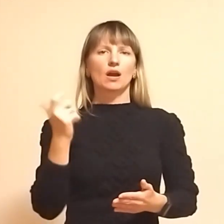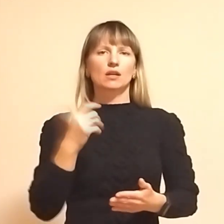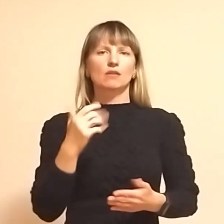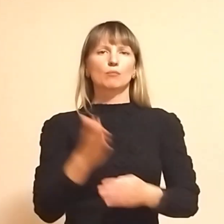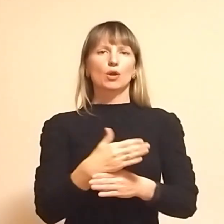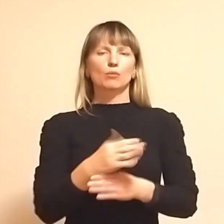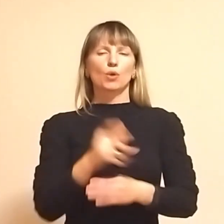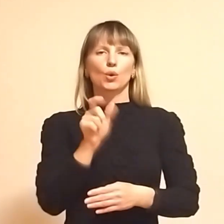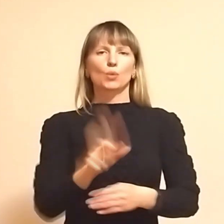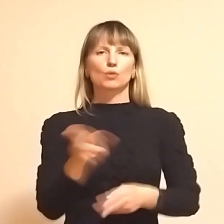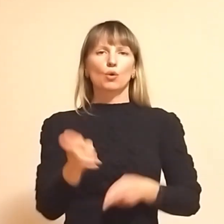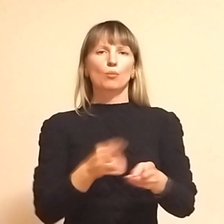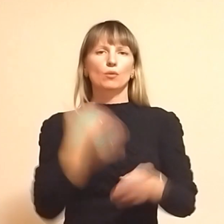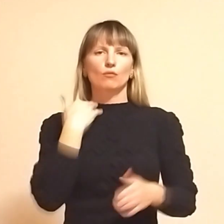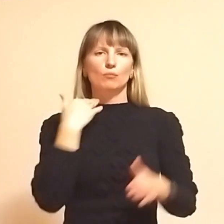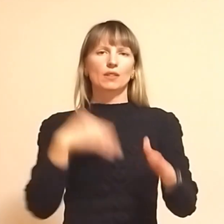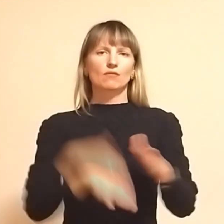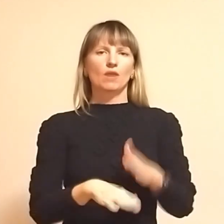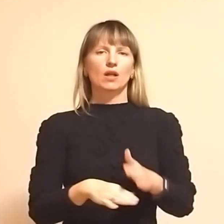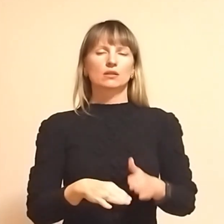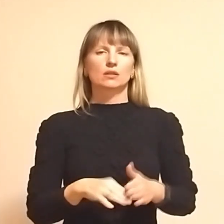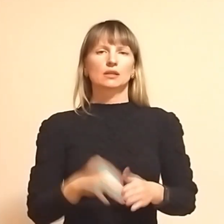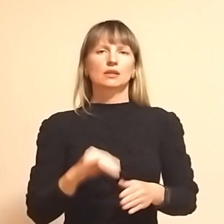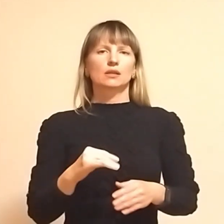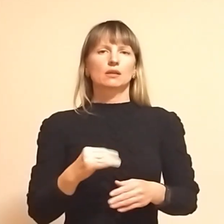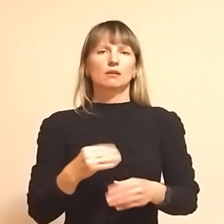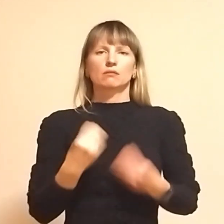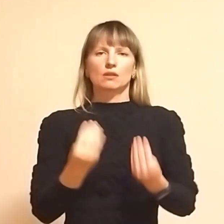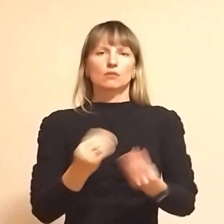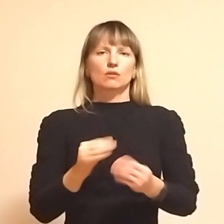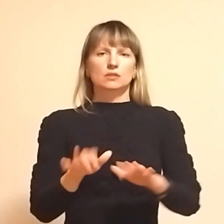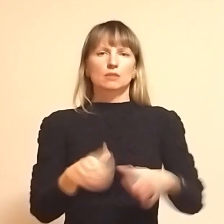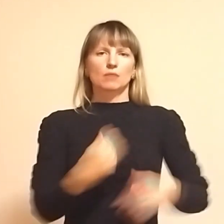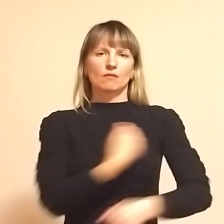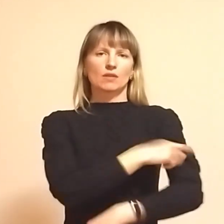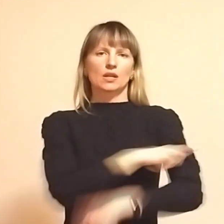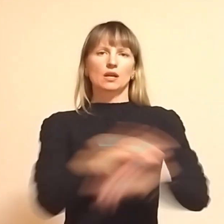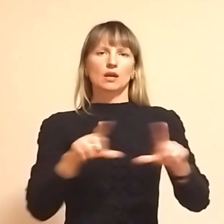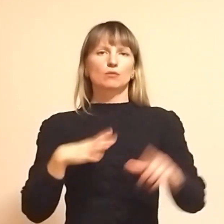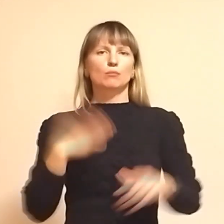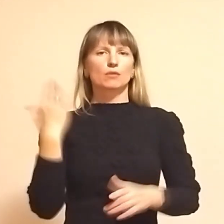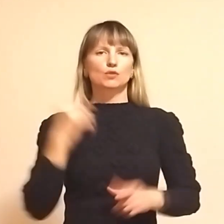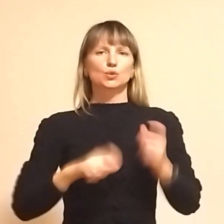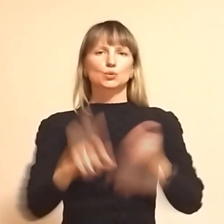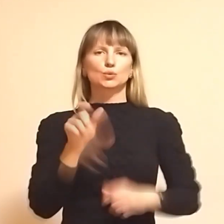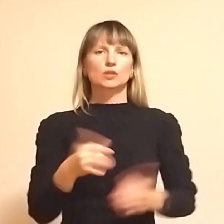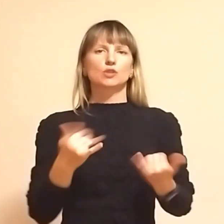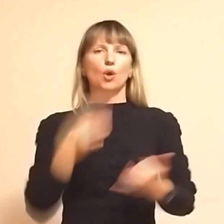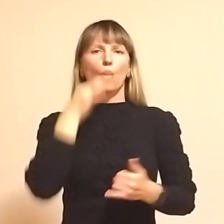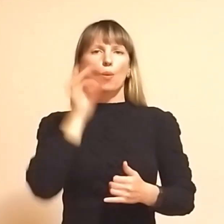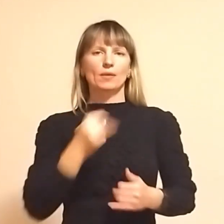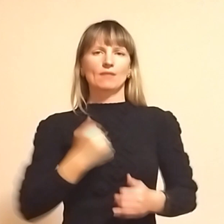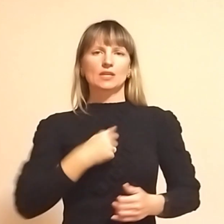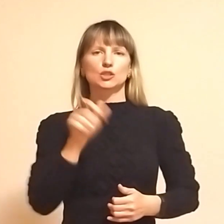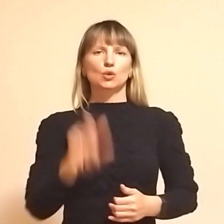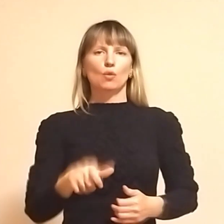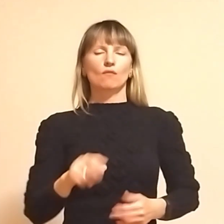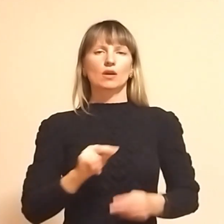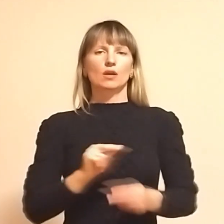оперують просто в підвалах і не дають даже вивезти в нормальну лікарню. Колишній студент нині досвідчений військовий. Інструктор